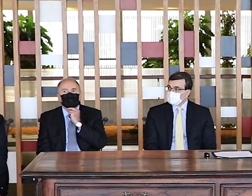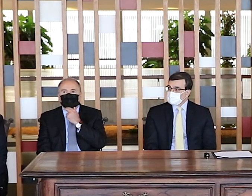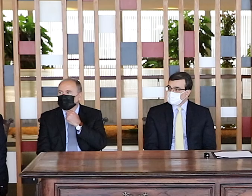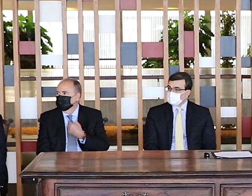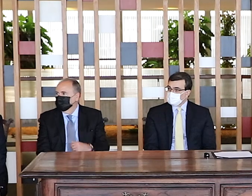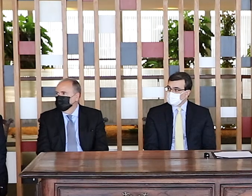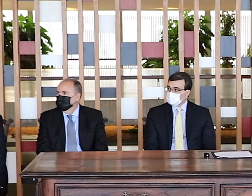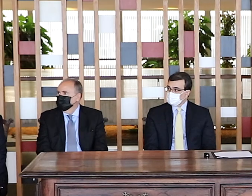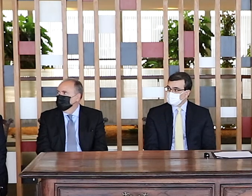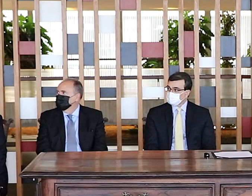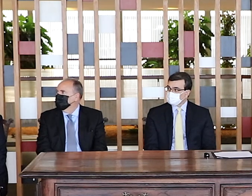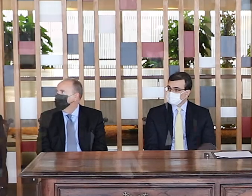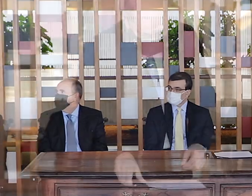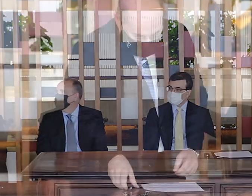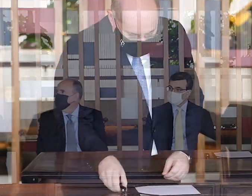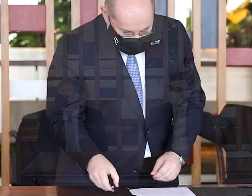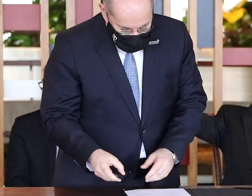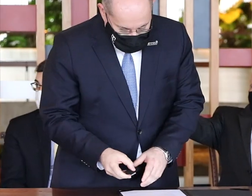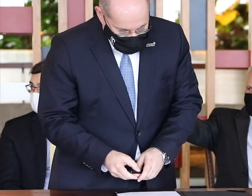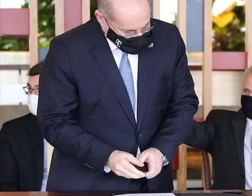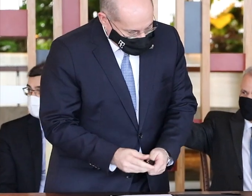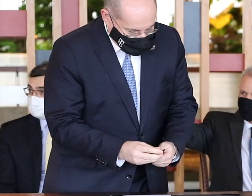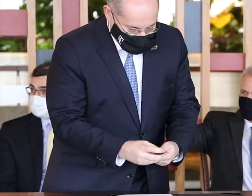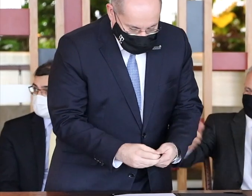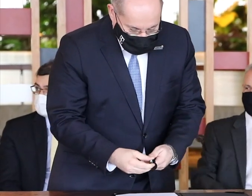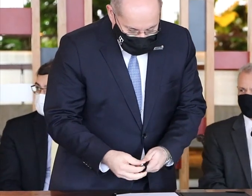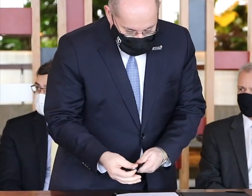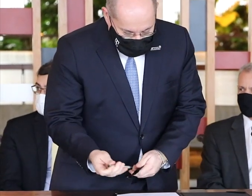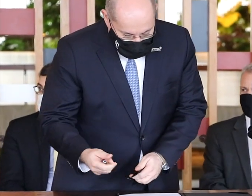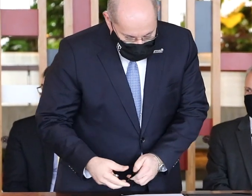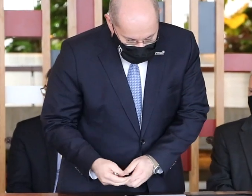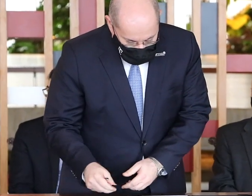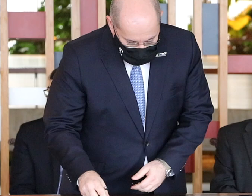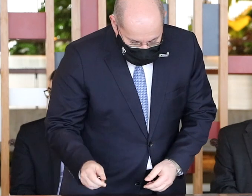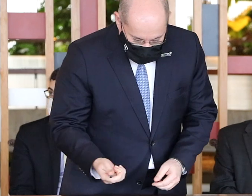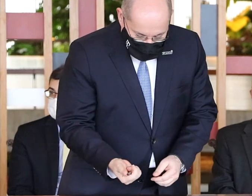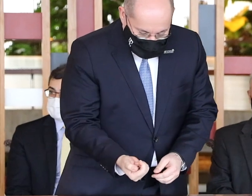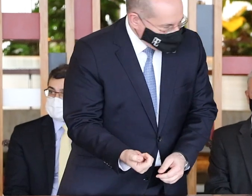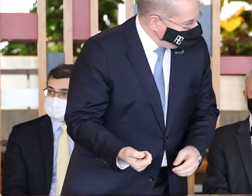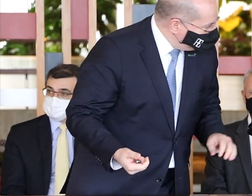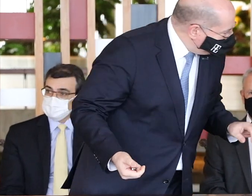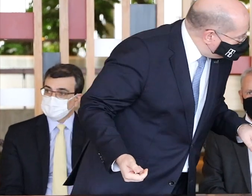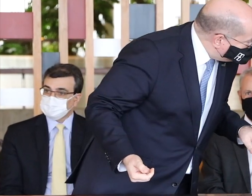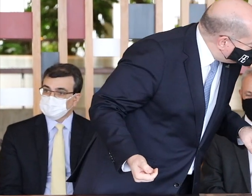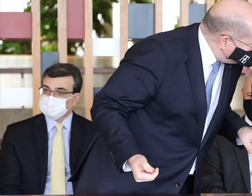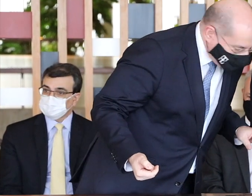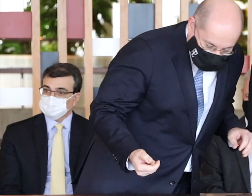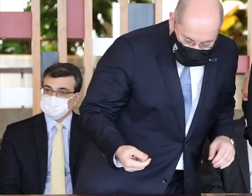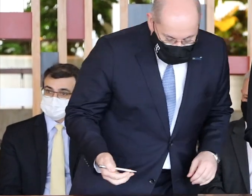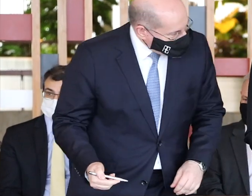Brasileira de Promoção de Exportações e Investimentos, Apex Brasil, e o Centro Brasileiro dos Exportadores de Rochas